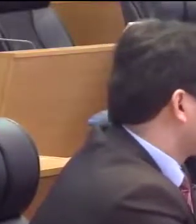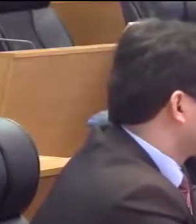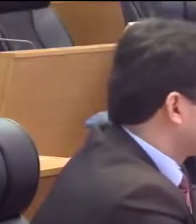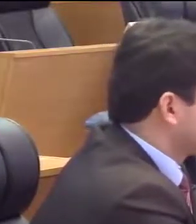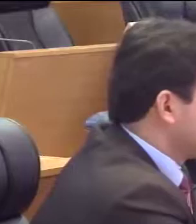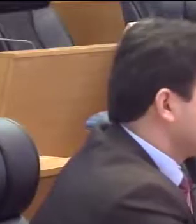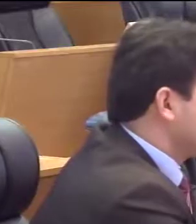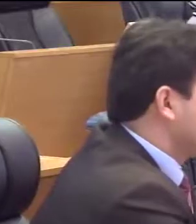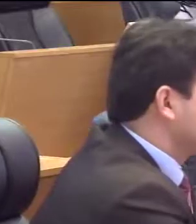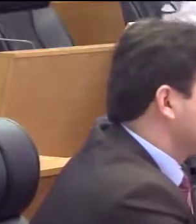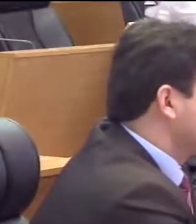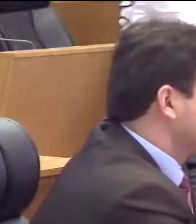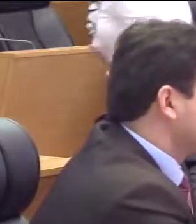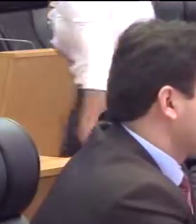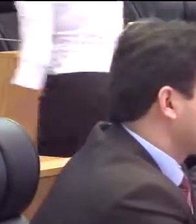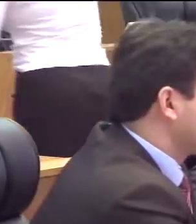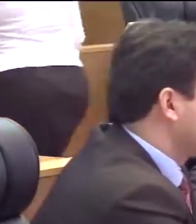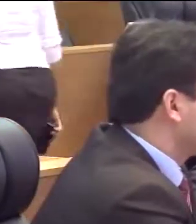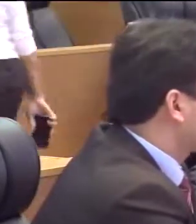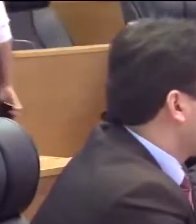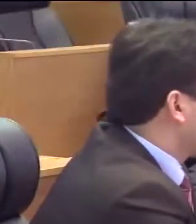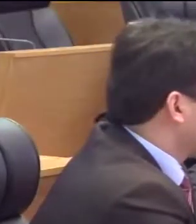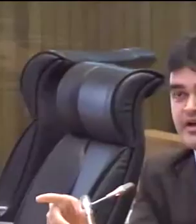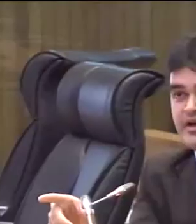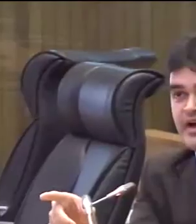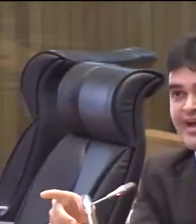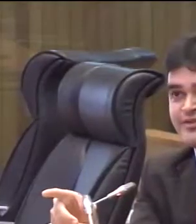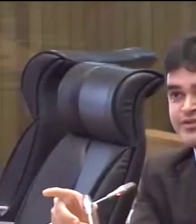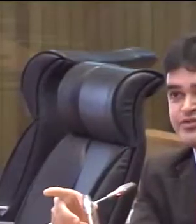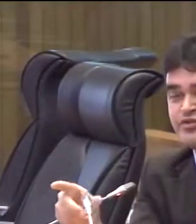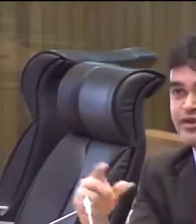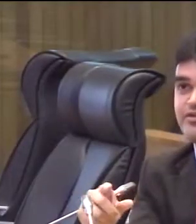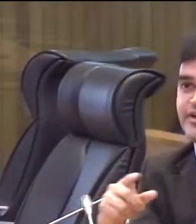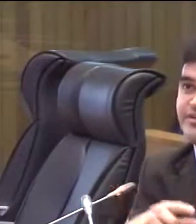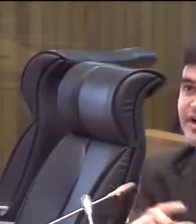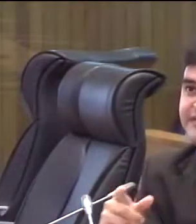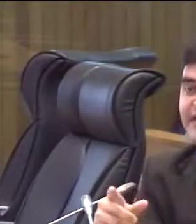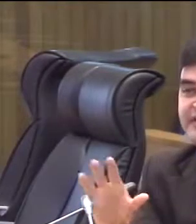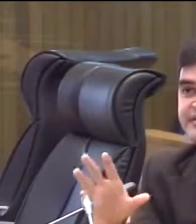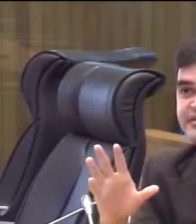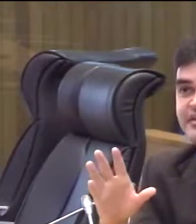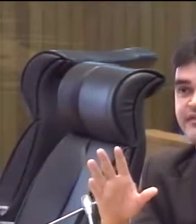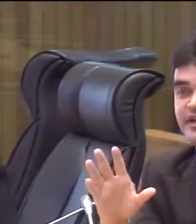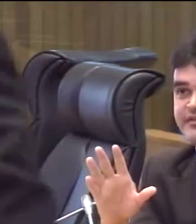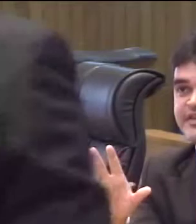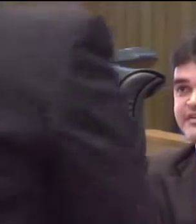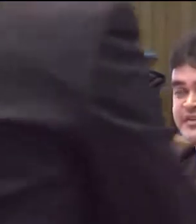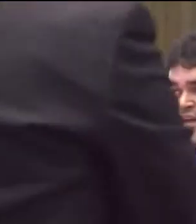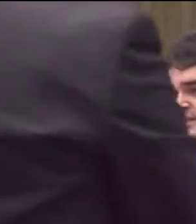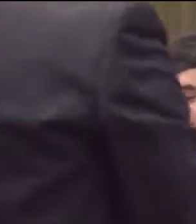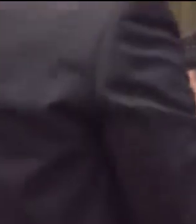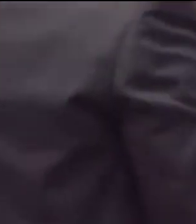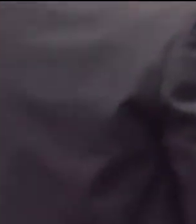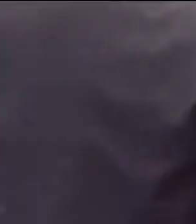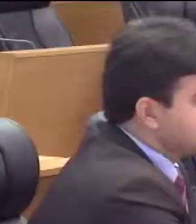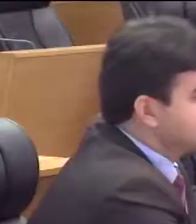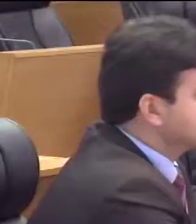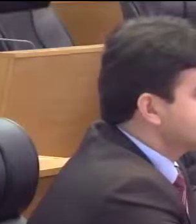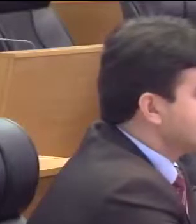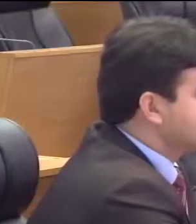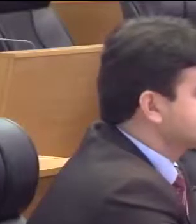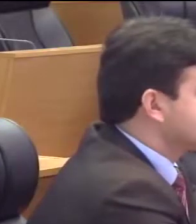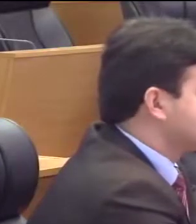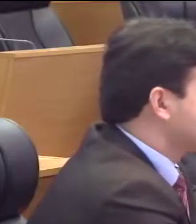político necessário. A Exª, quando denuncia o descaso, cobra a ações do governo, o governo vai lá e faz, evidencia isso.